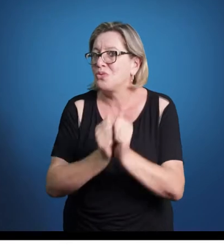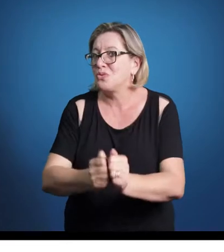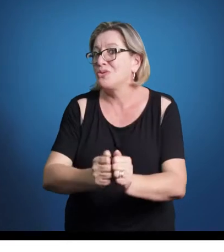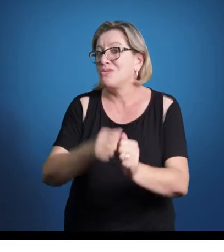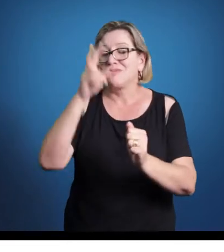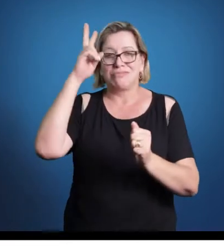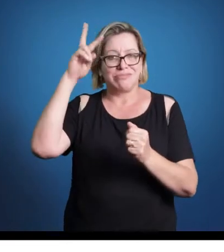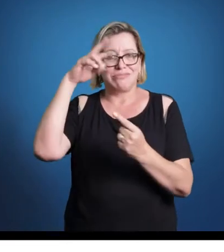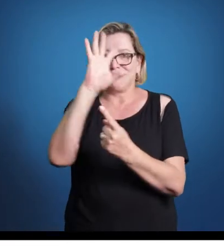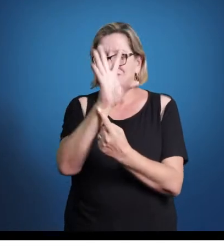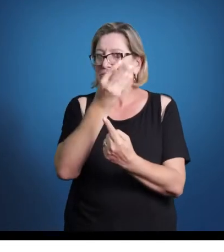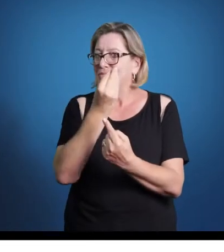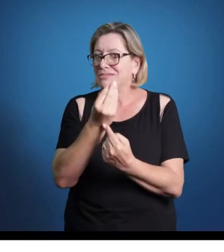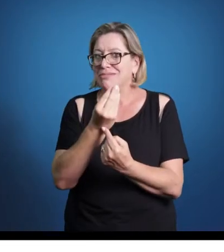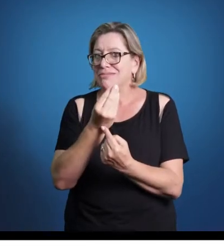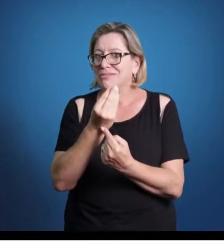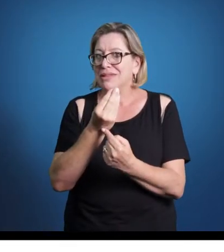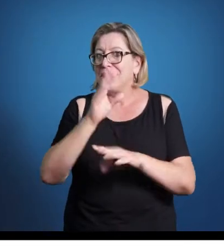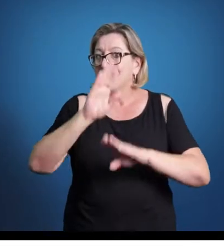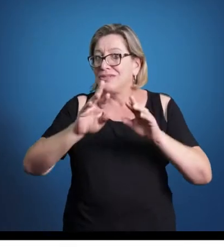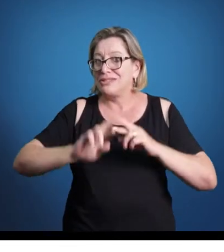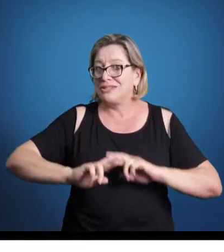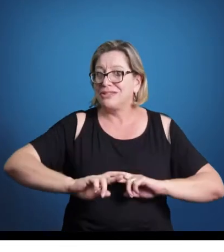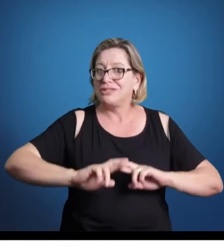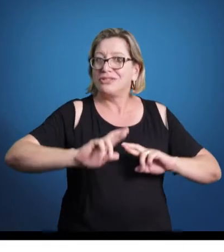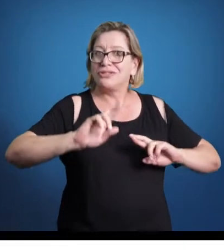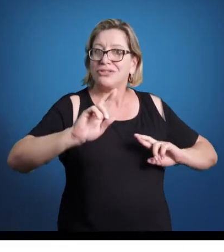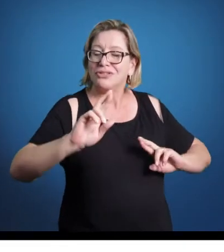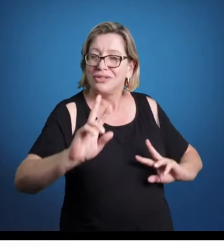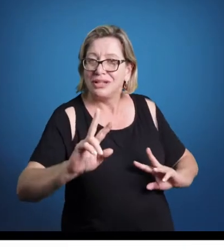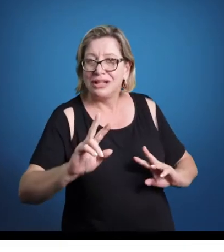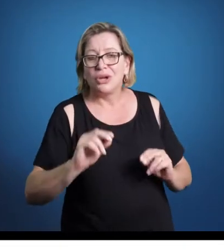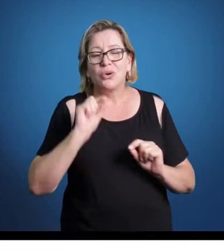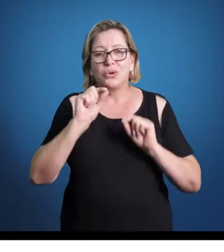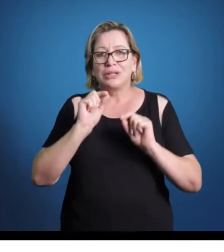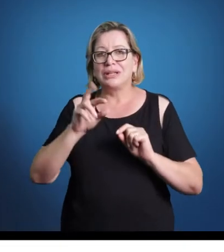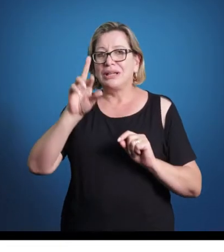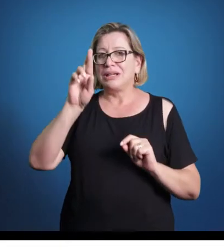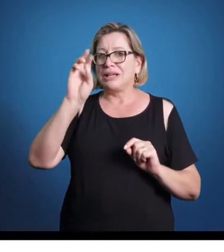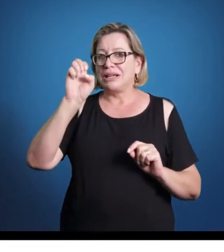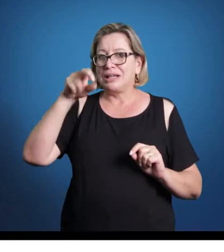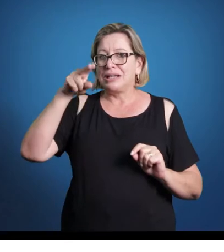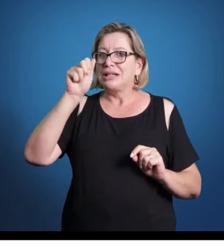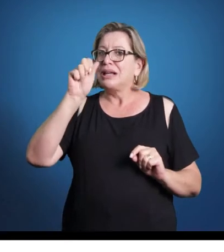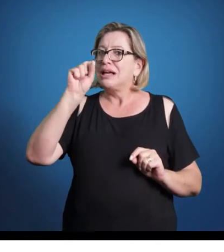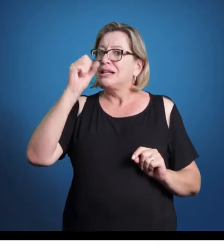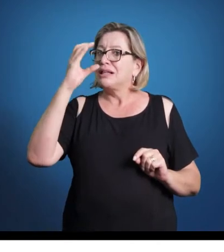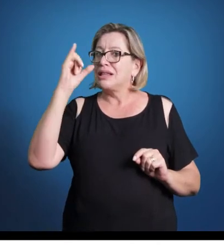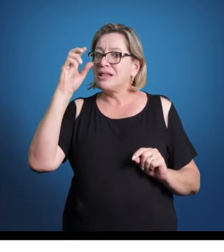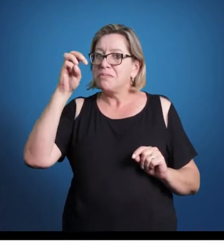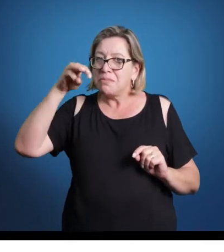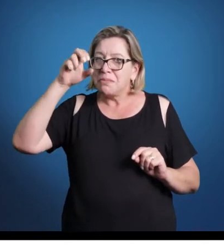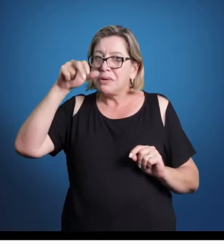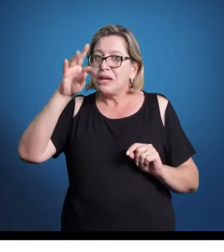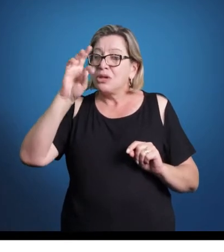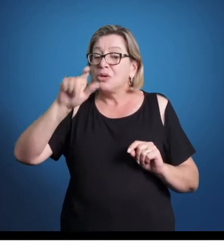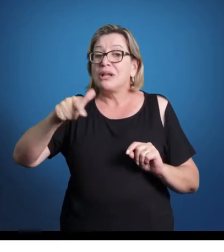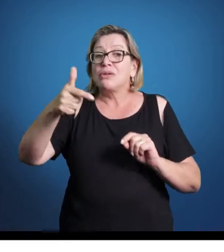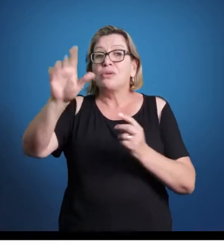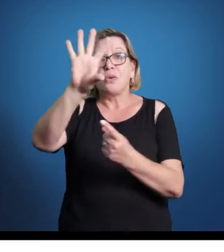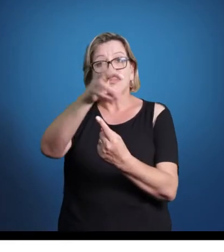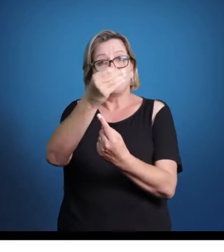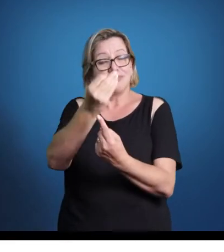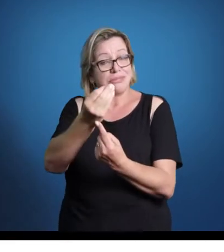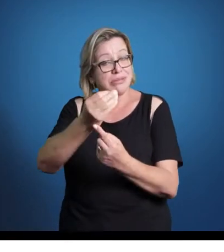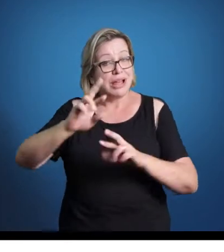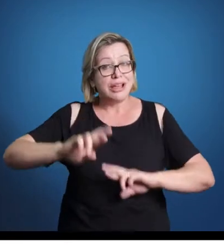Aliás, muito comumente não se acompanham. Então o que é chamado de renascimento para outras artes tem diferenças do que é entendido como renascimento